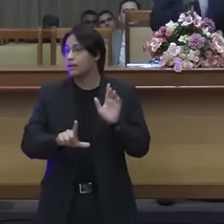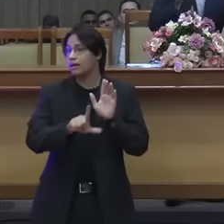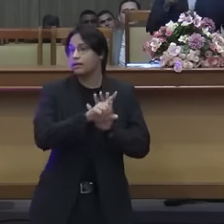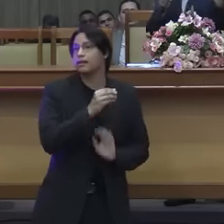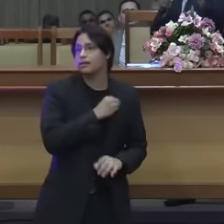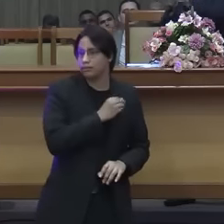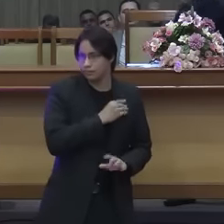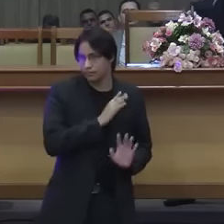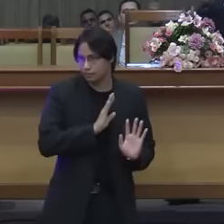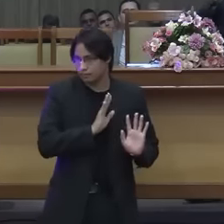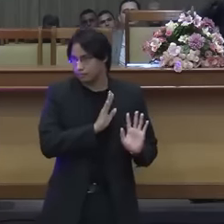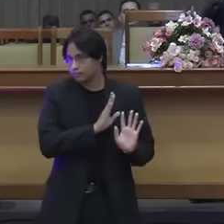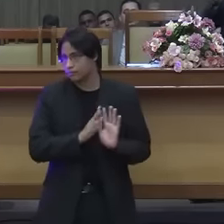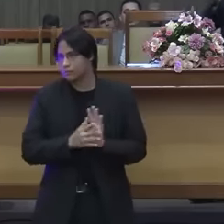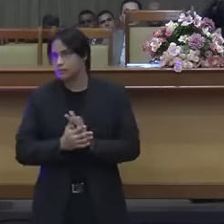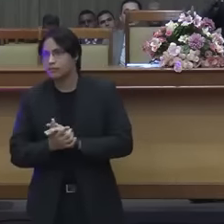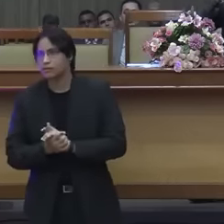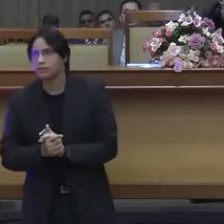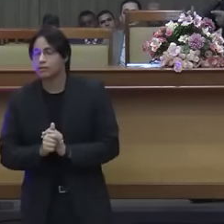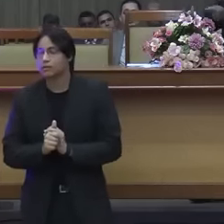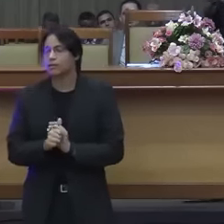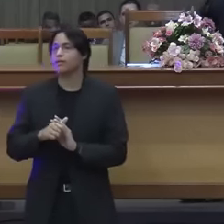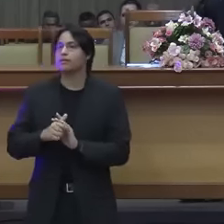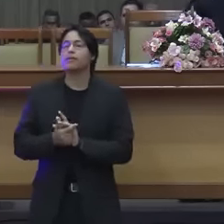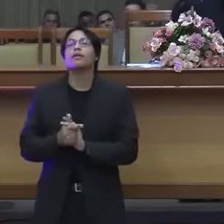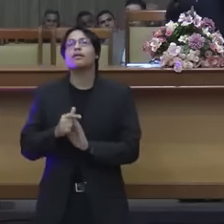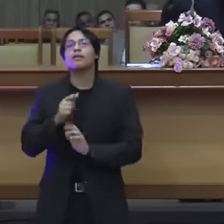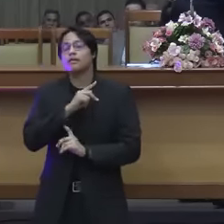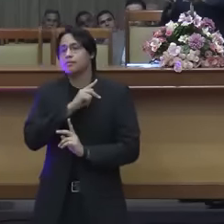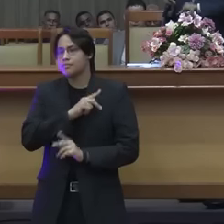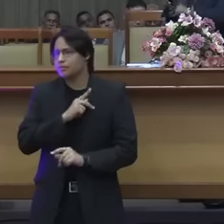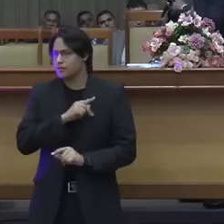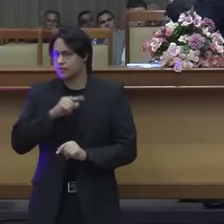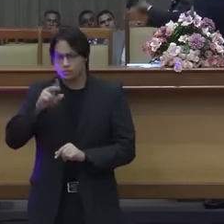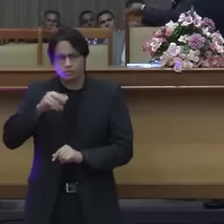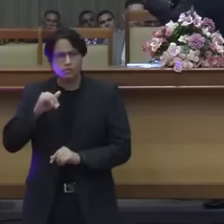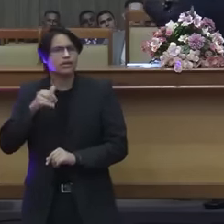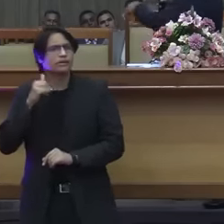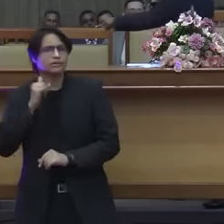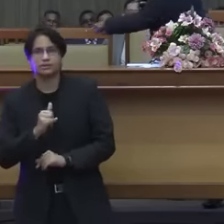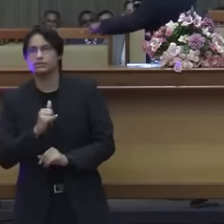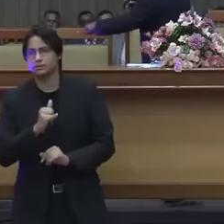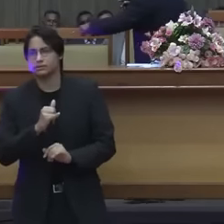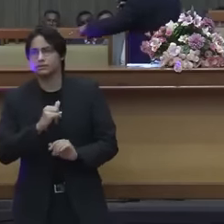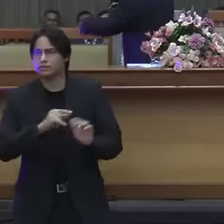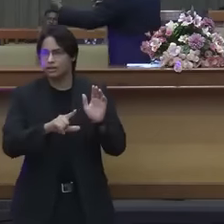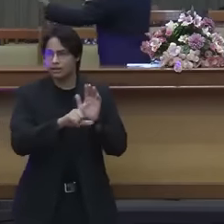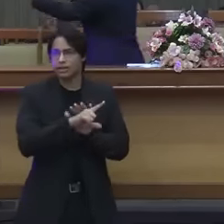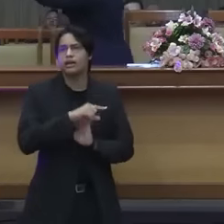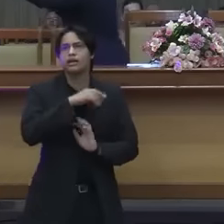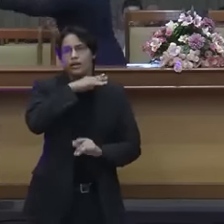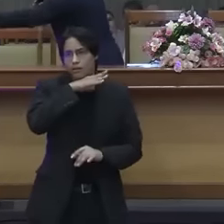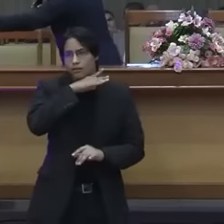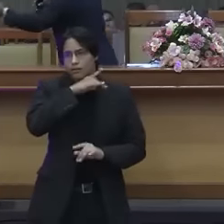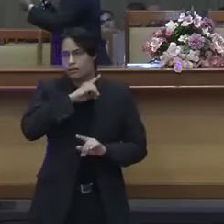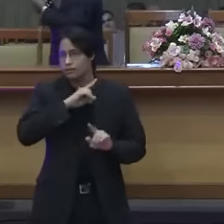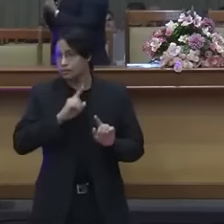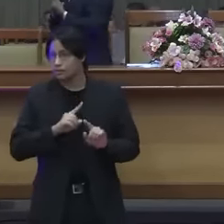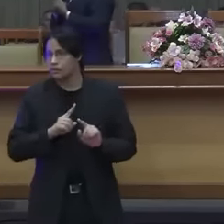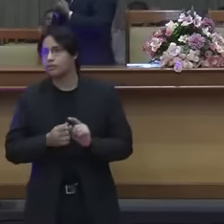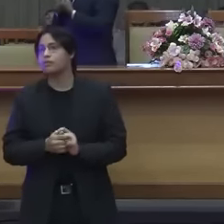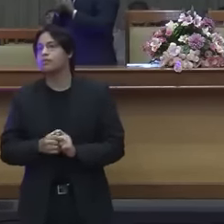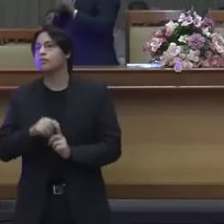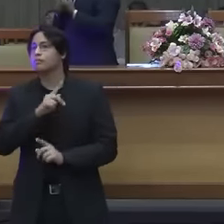Paulo nunca disse que a lei não prestava. Ele disse que o homem não conseguia, pela sua força, cumprir a lei.